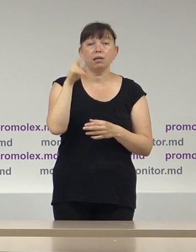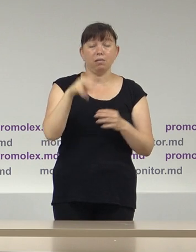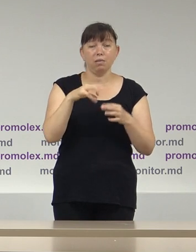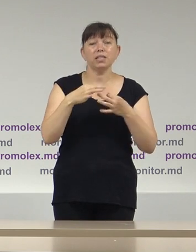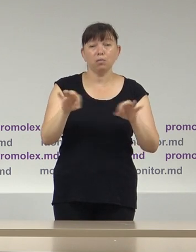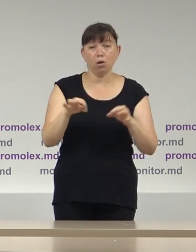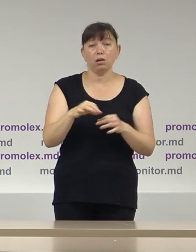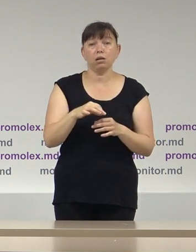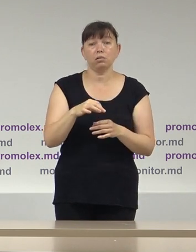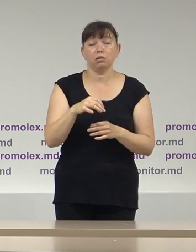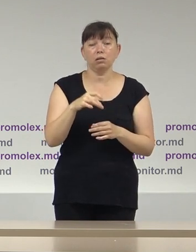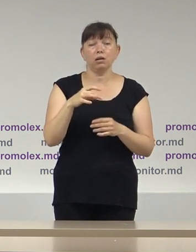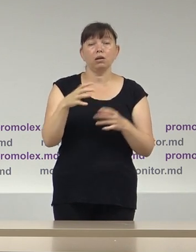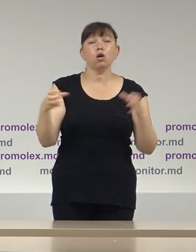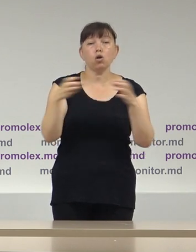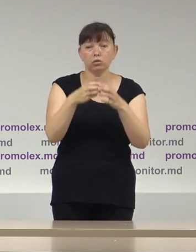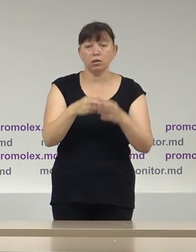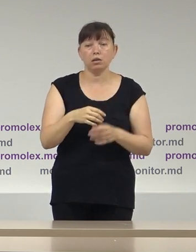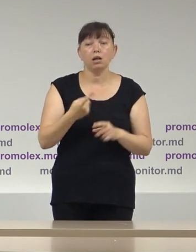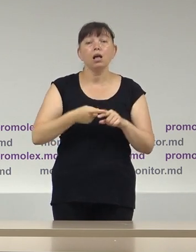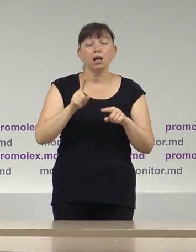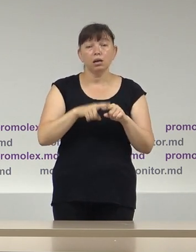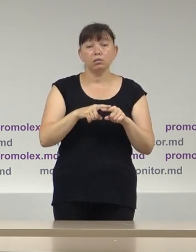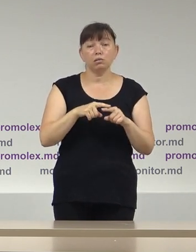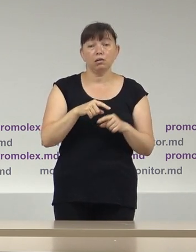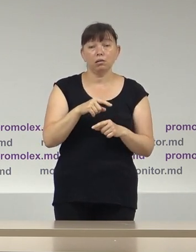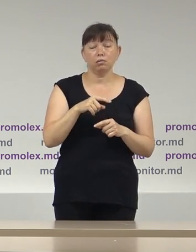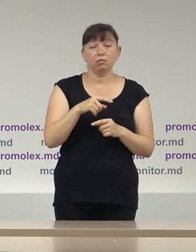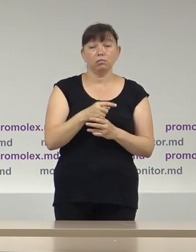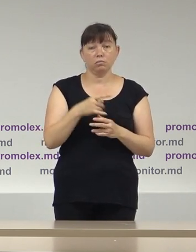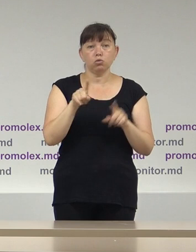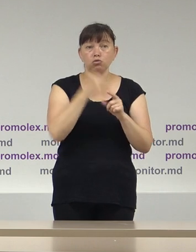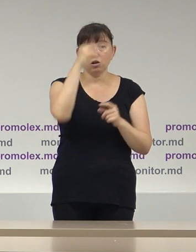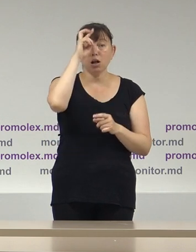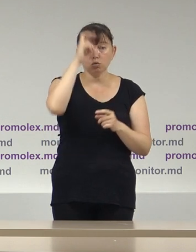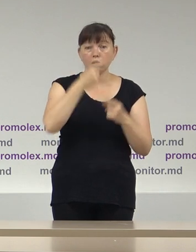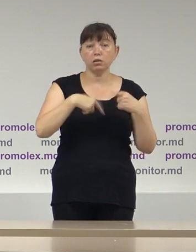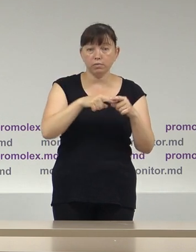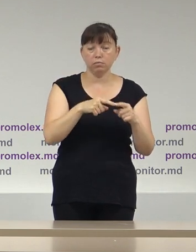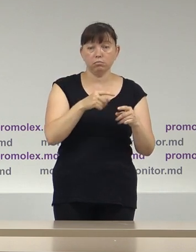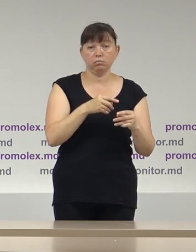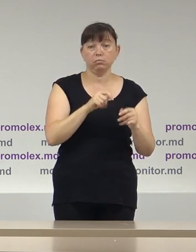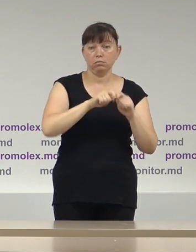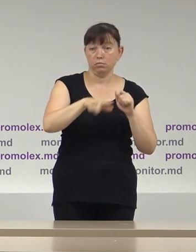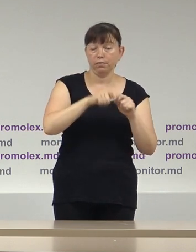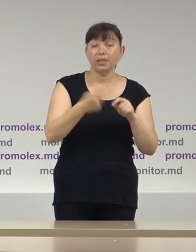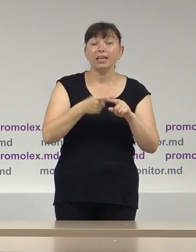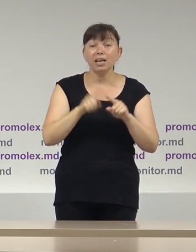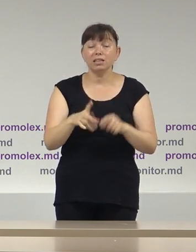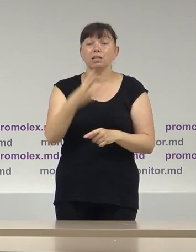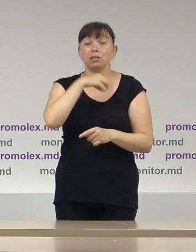120.000 de lei donații de la Companado, seriele și LED market, seriele, deci menționăm că veniturile respective